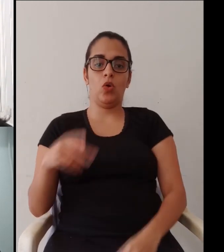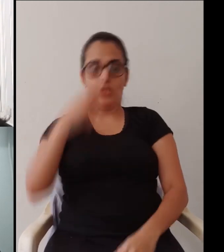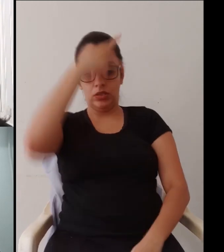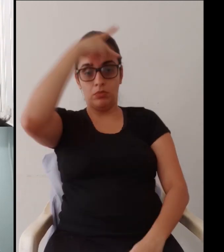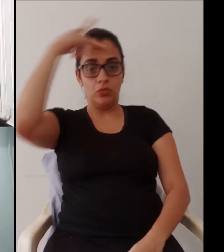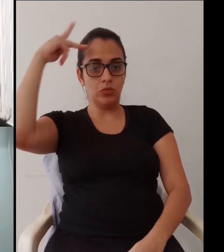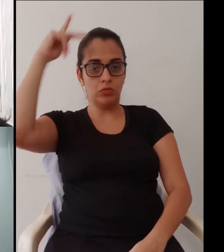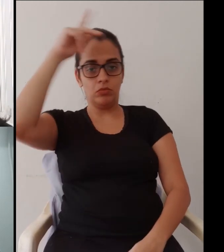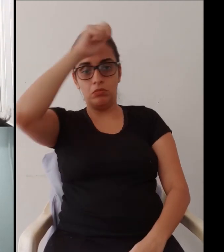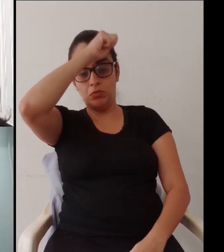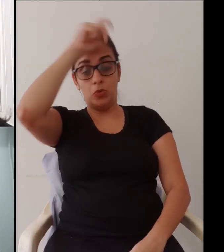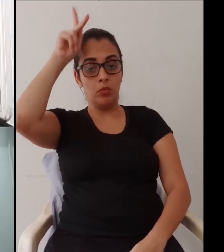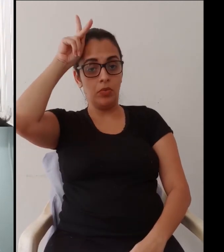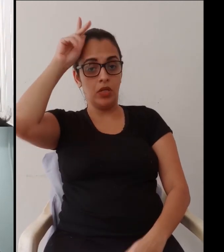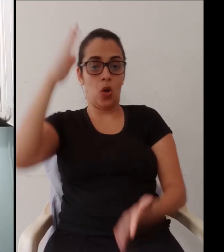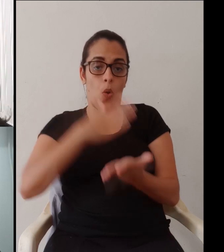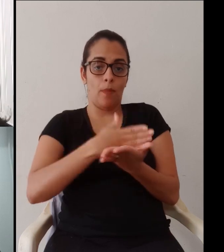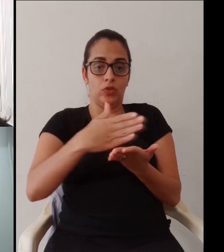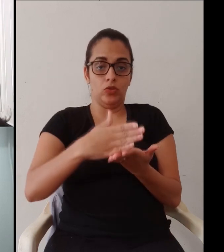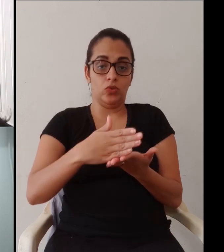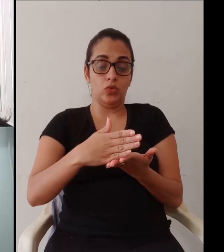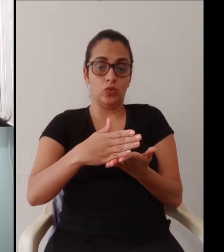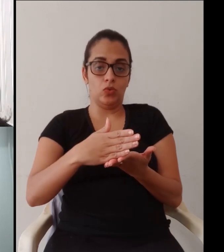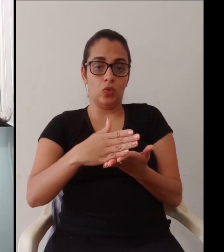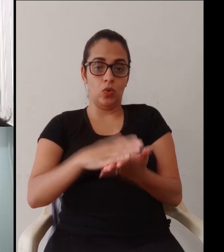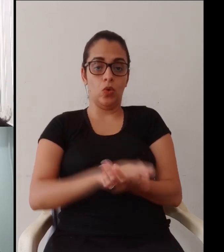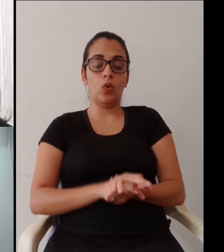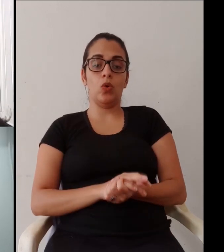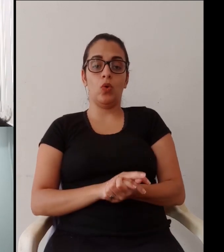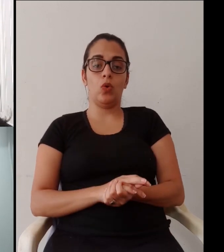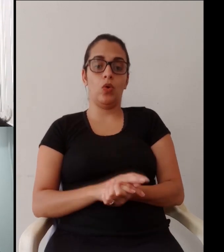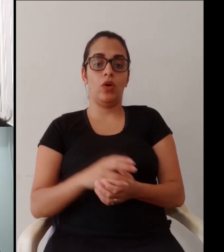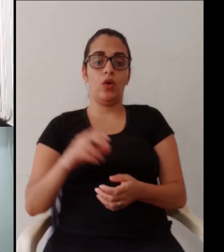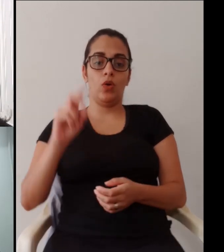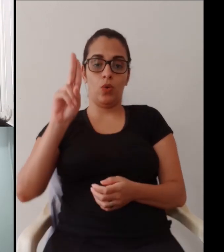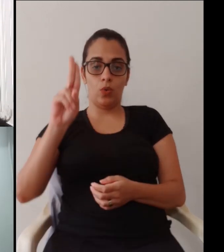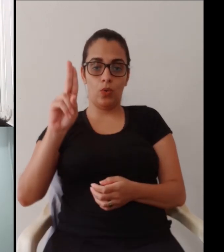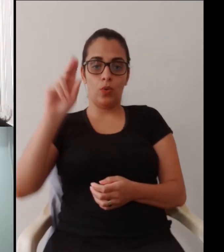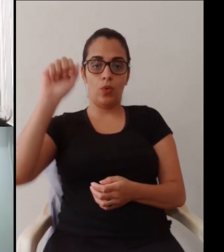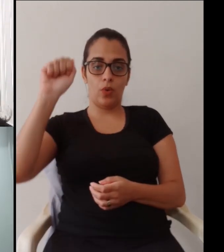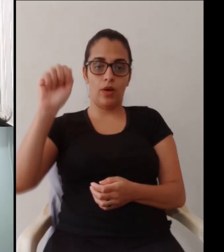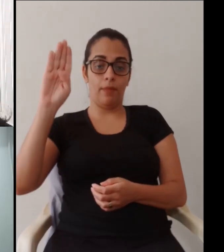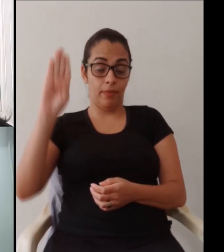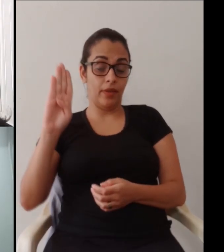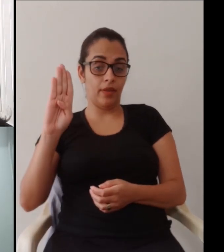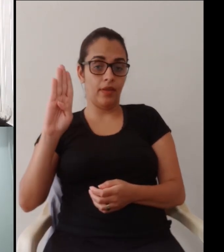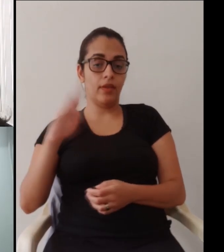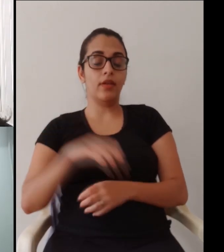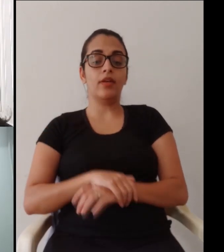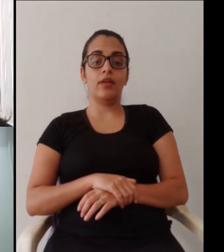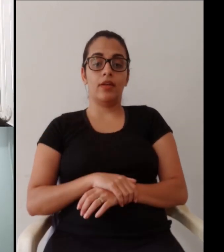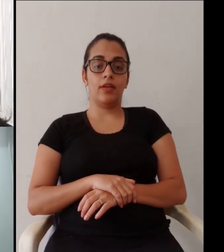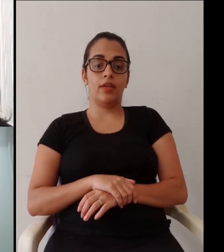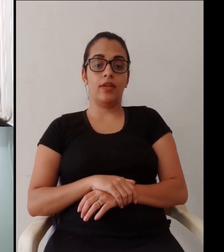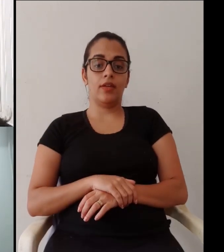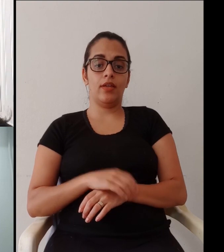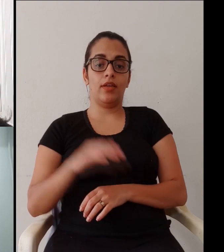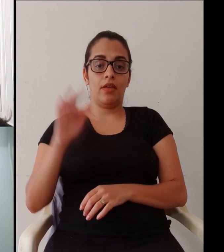a educação à distância, nas instituições públicas, ela foi impulsionada pelos programas de